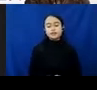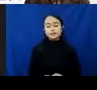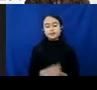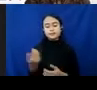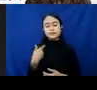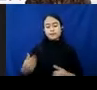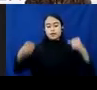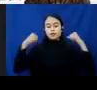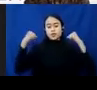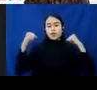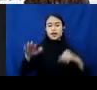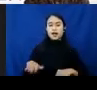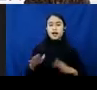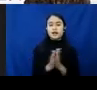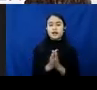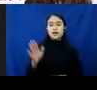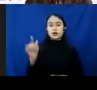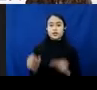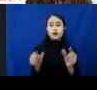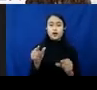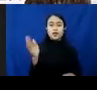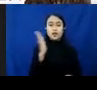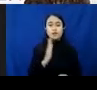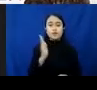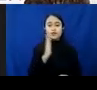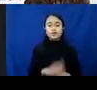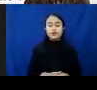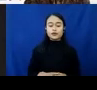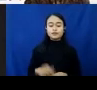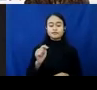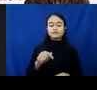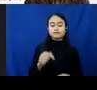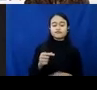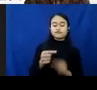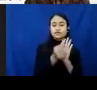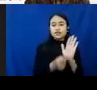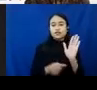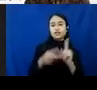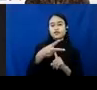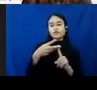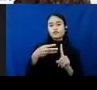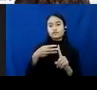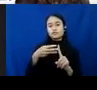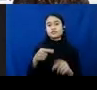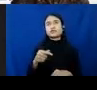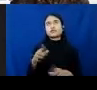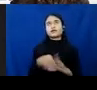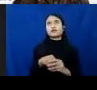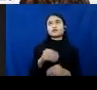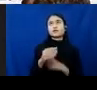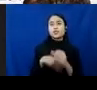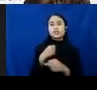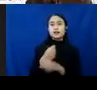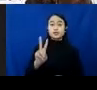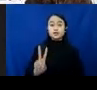penguatan anak dan orang muda. Projek ini didanain oleh Facebook. Sudah ini masuk ke tahun keduanya.